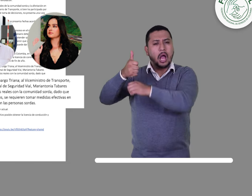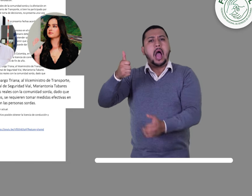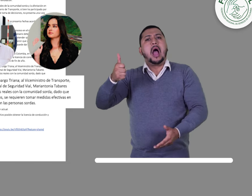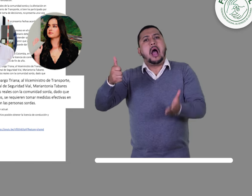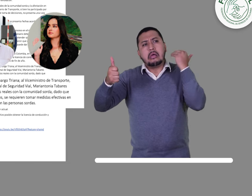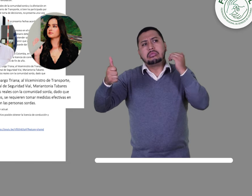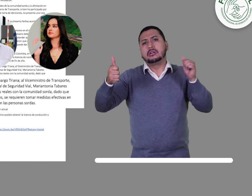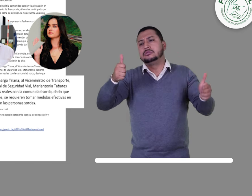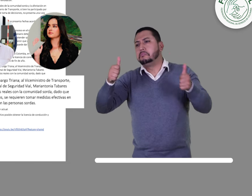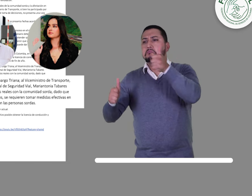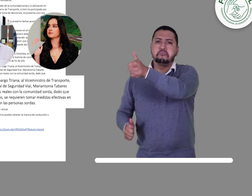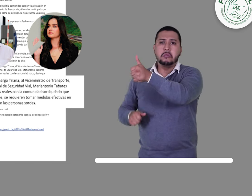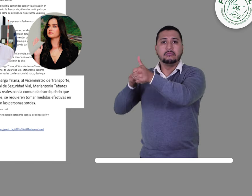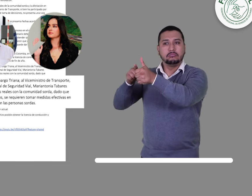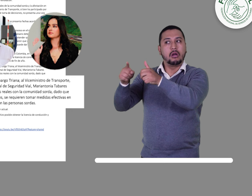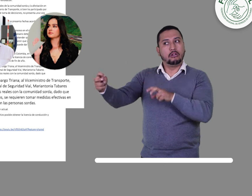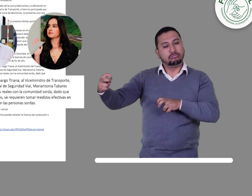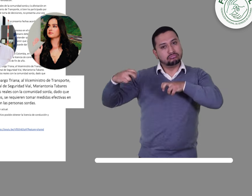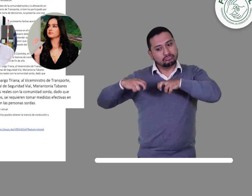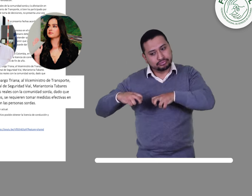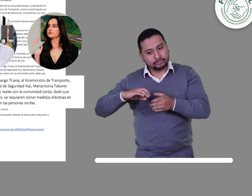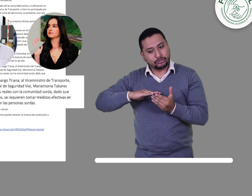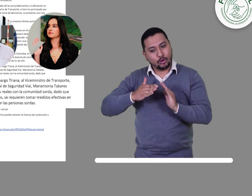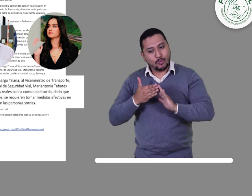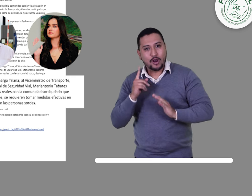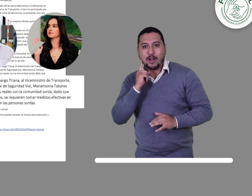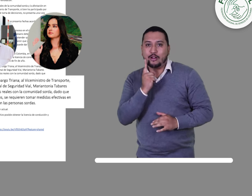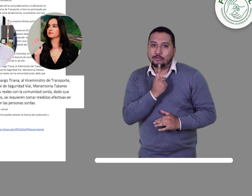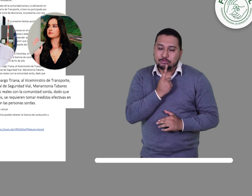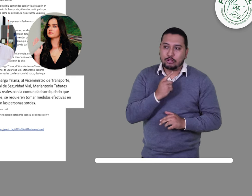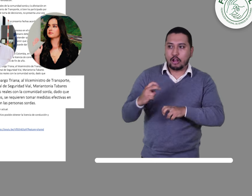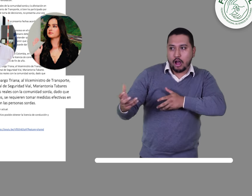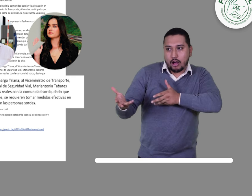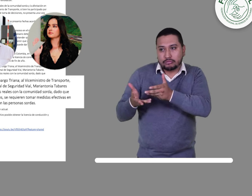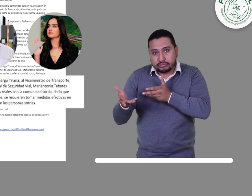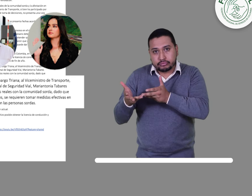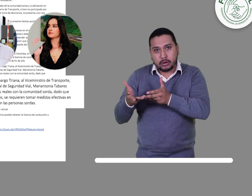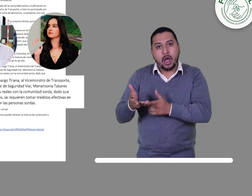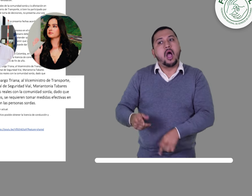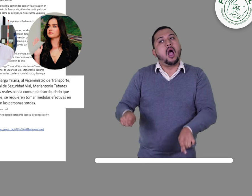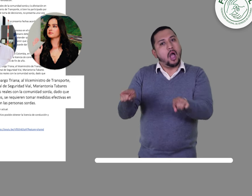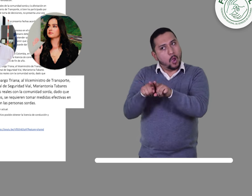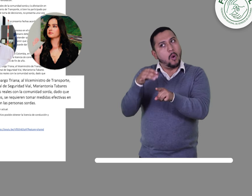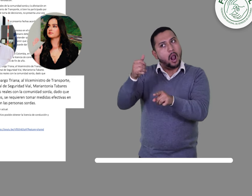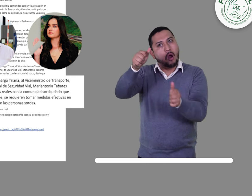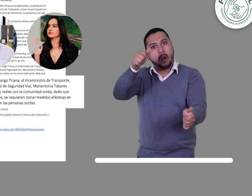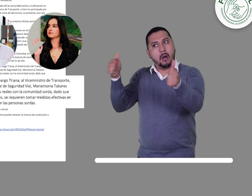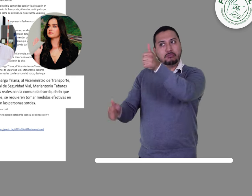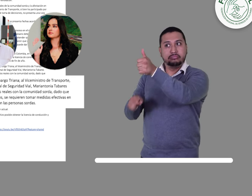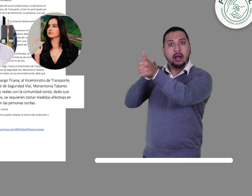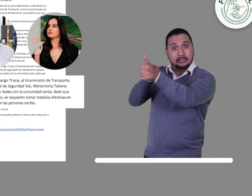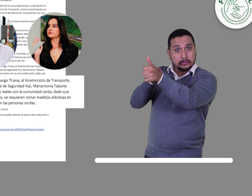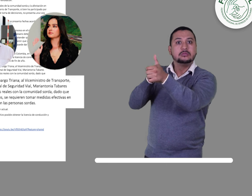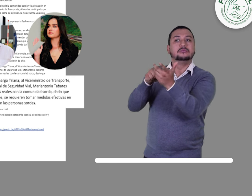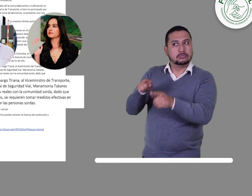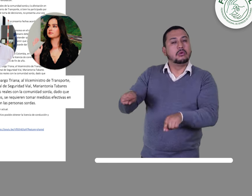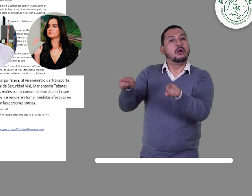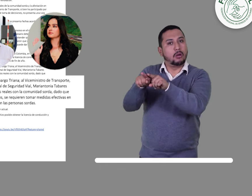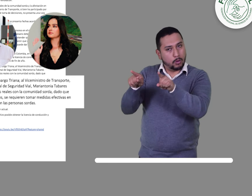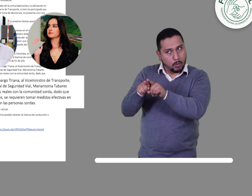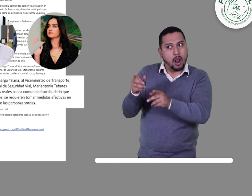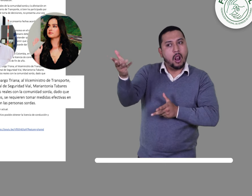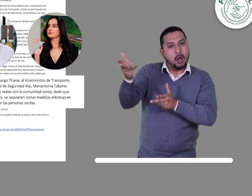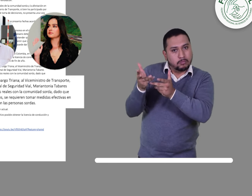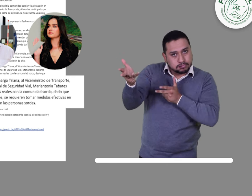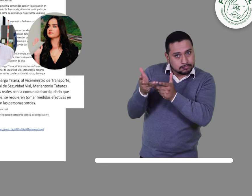sus antecesores, se sienten a establecer acuerdos reales con la comunidad sorda, dado que, por más voluntad que tengan los